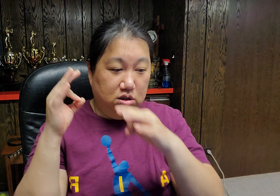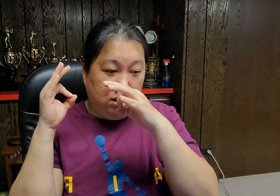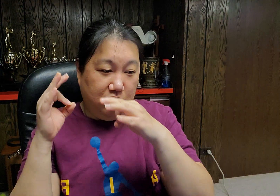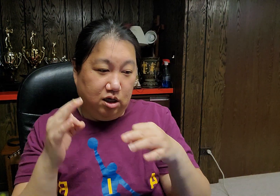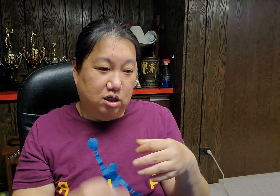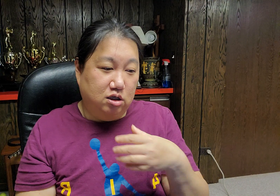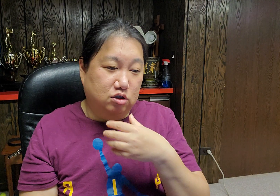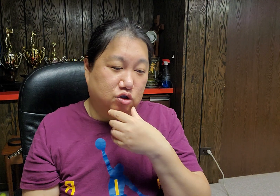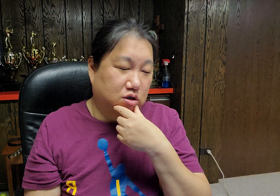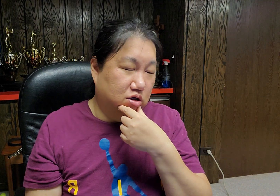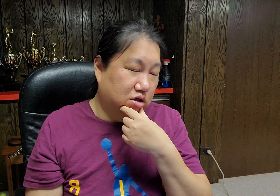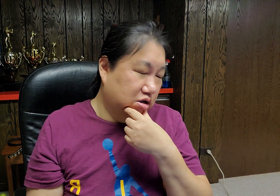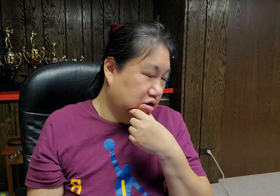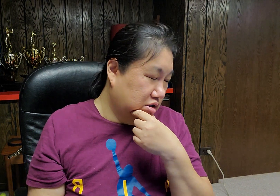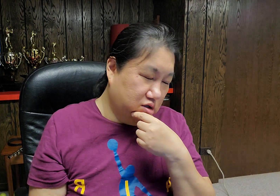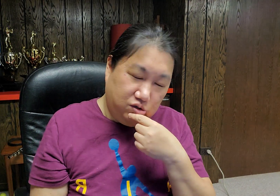알기 싫어요.